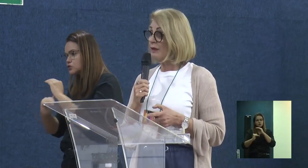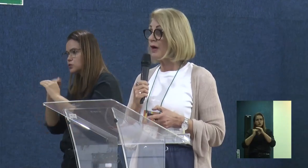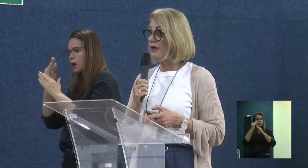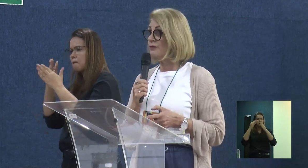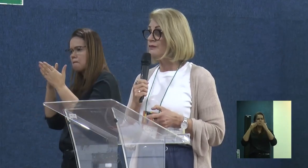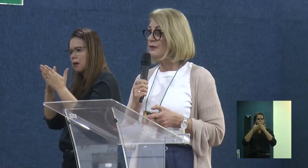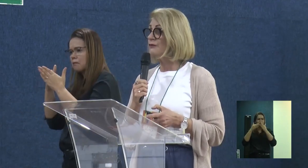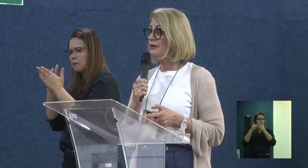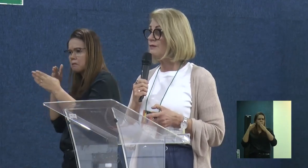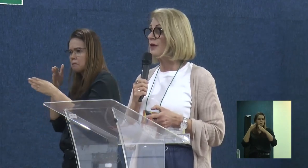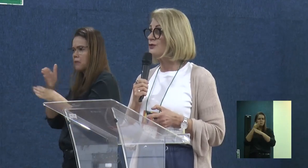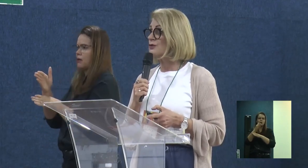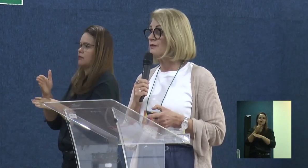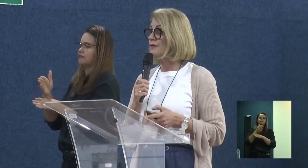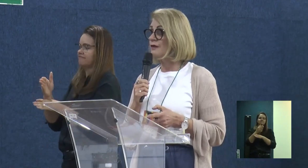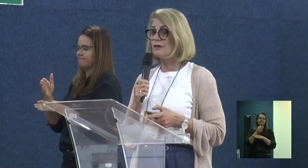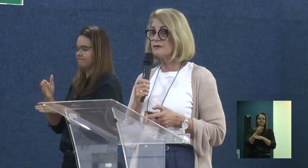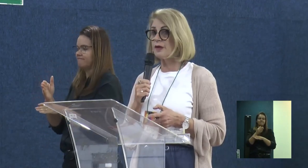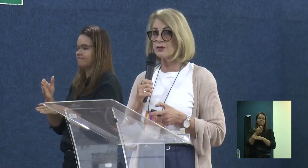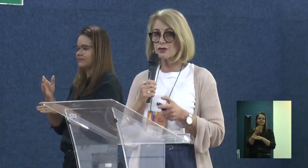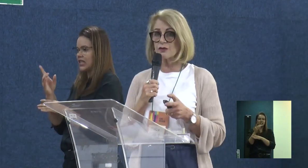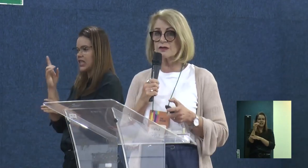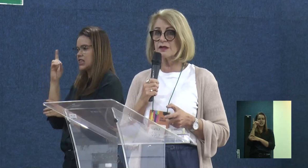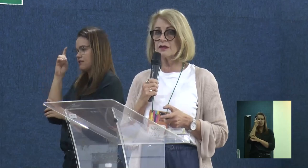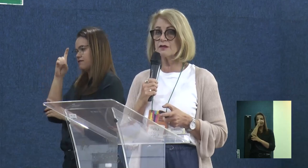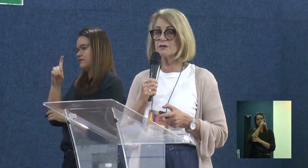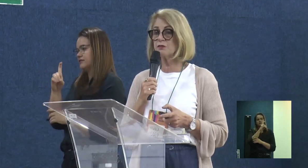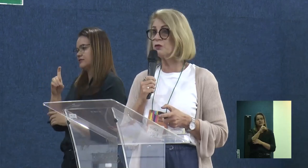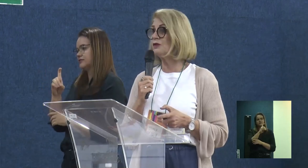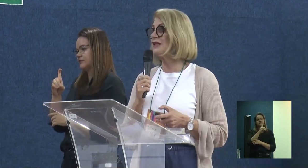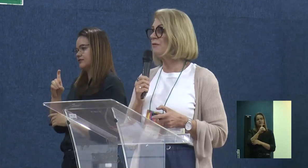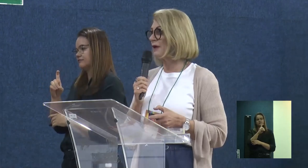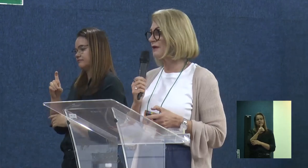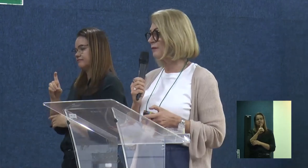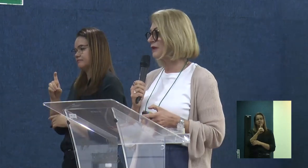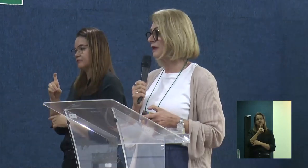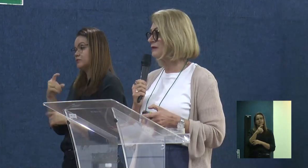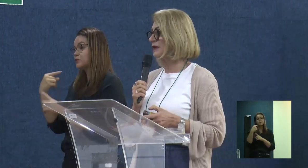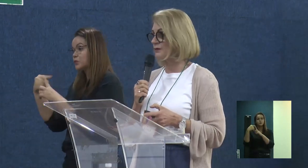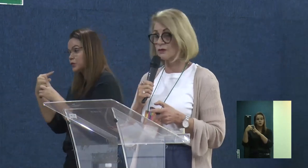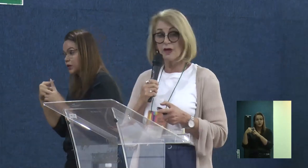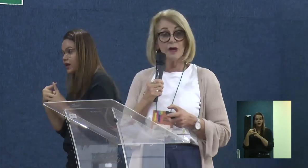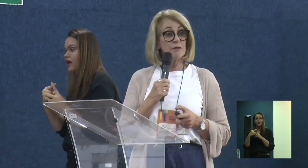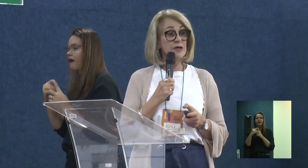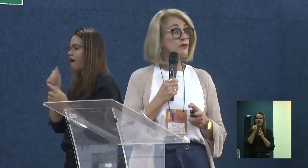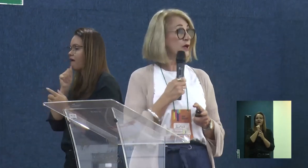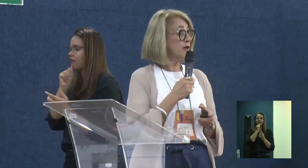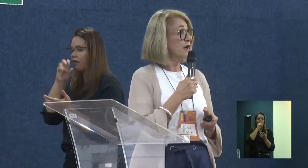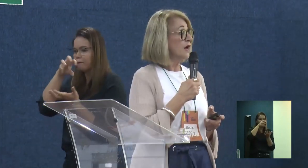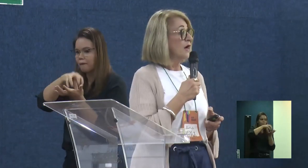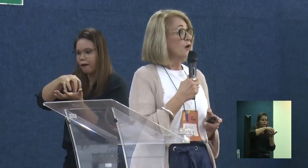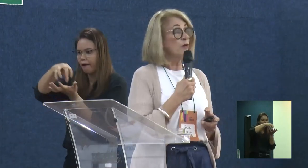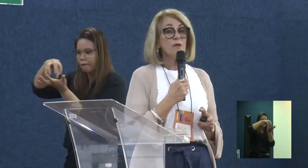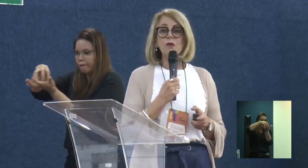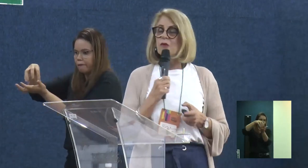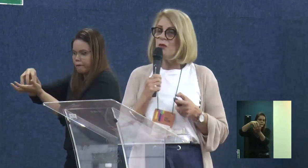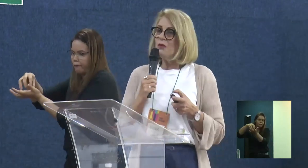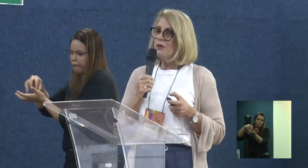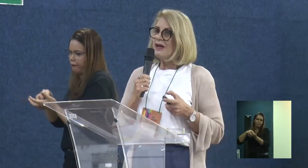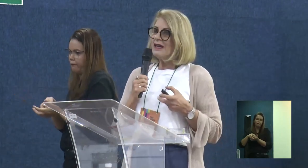barreiras, dá trabalho, infelizmente. Infelizmente. Nós ainda estamos muito departamentalizados. Mas, ok,